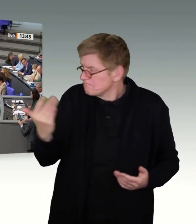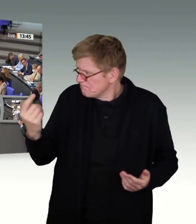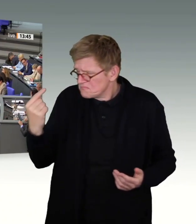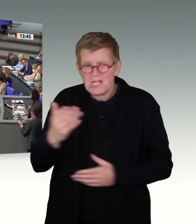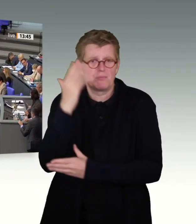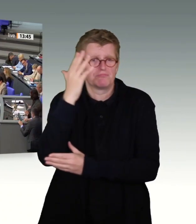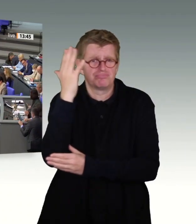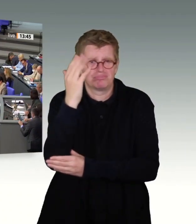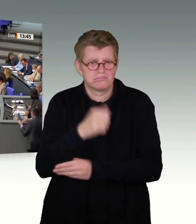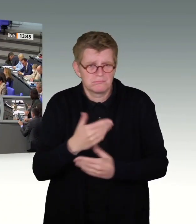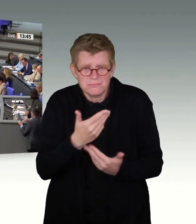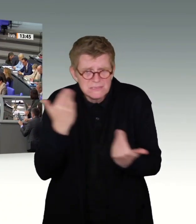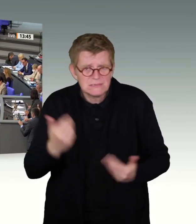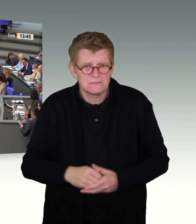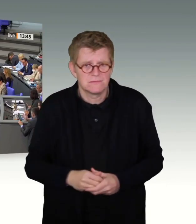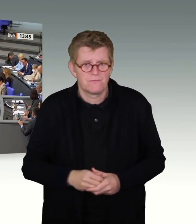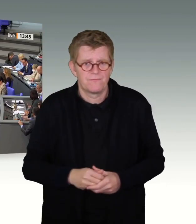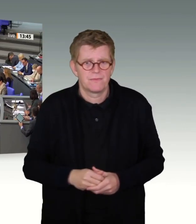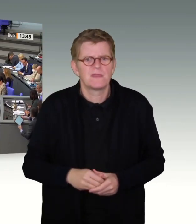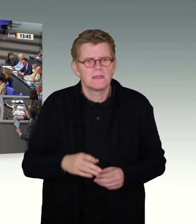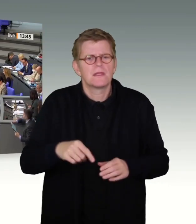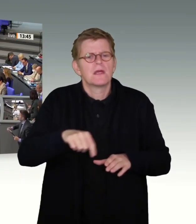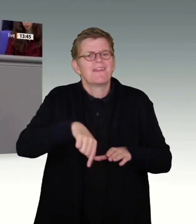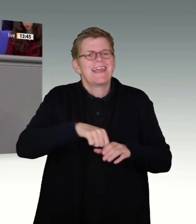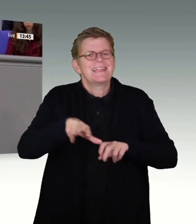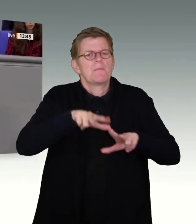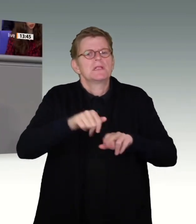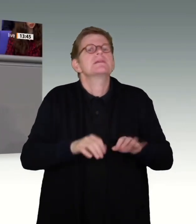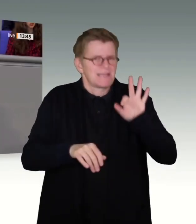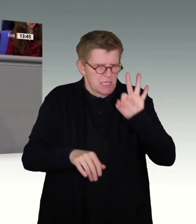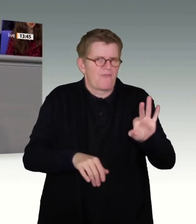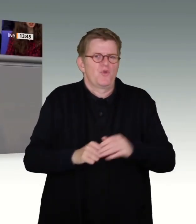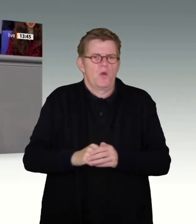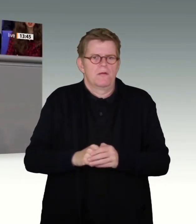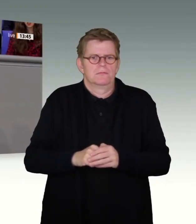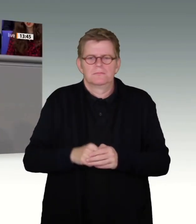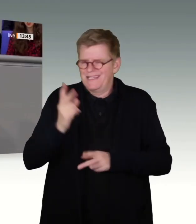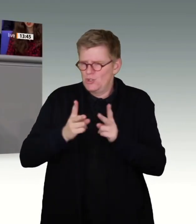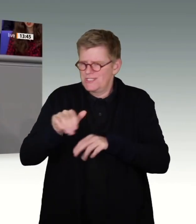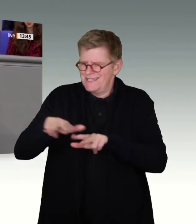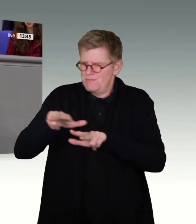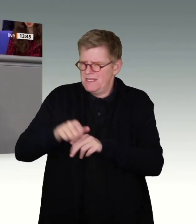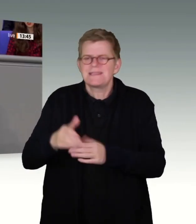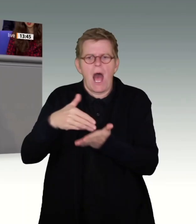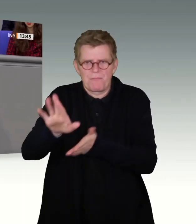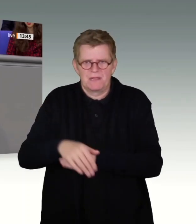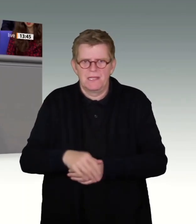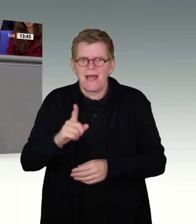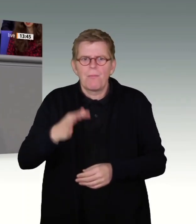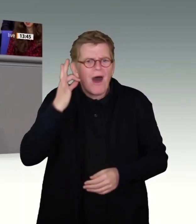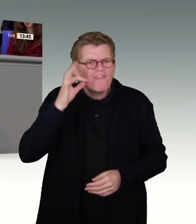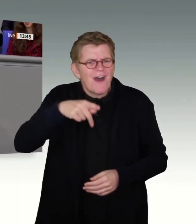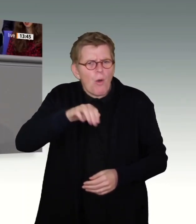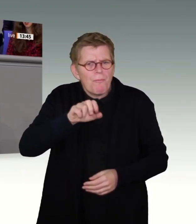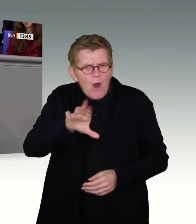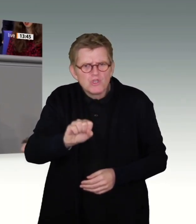vernommen. Die Innenministerin befürwortet die Speicherung, der Justizminister lehnt sie ab. Aber was ist eigentlich mit Frau Paus? Als